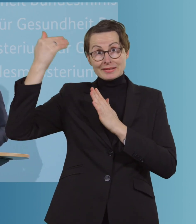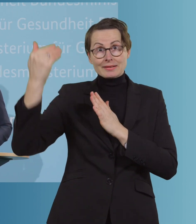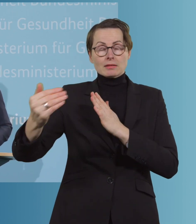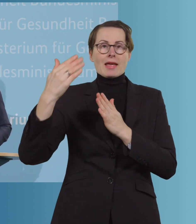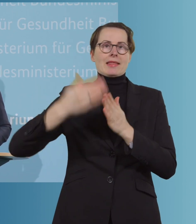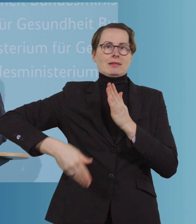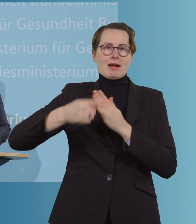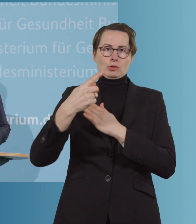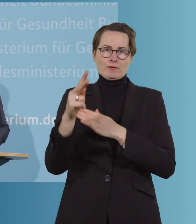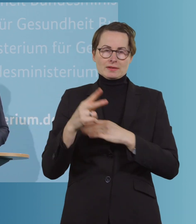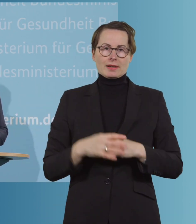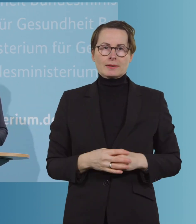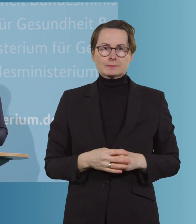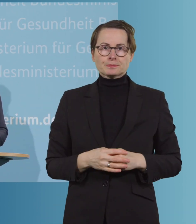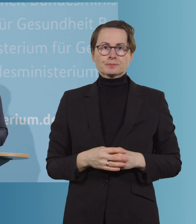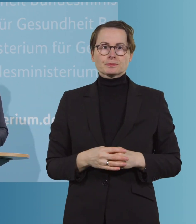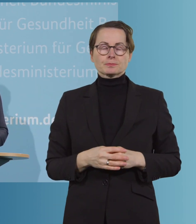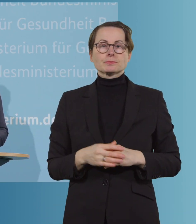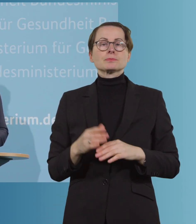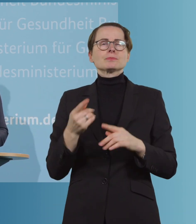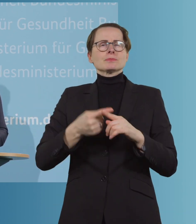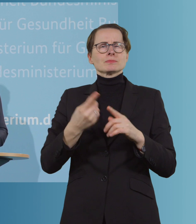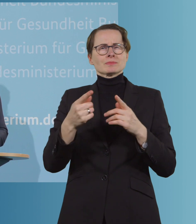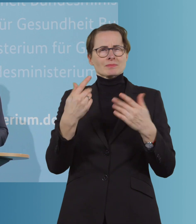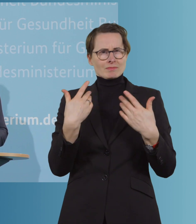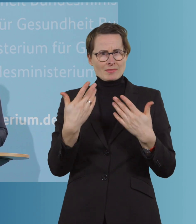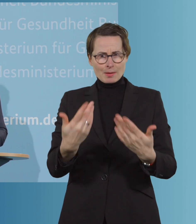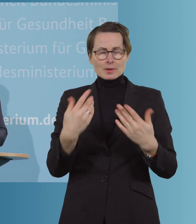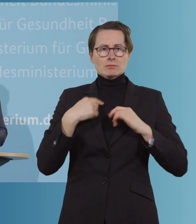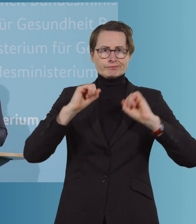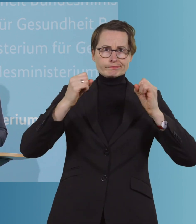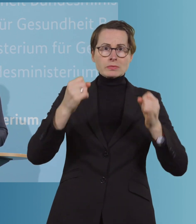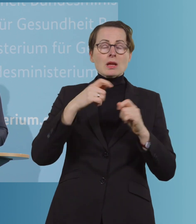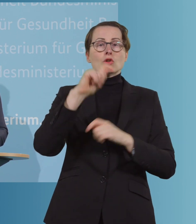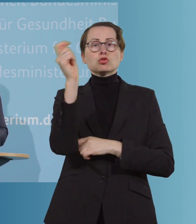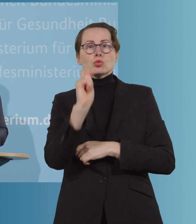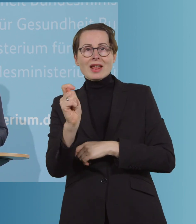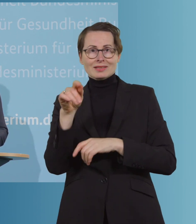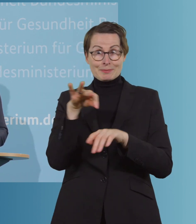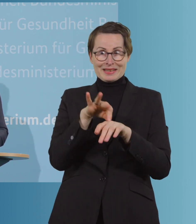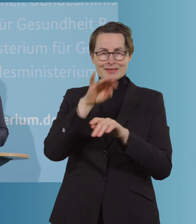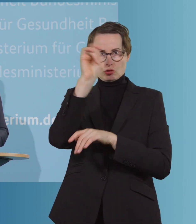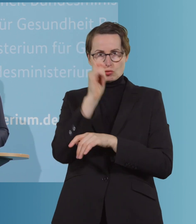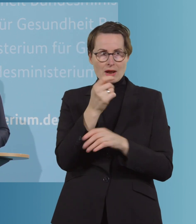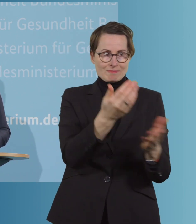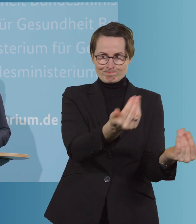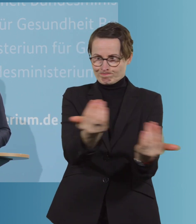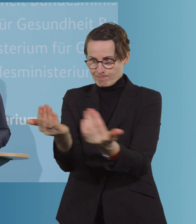Außerdem setzen wir fort, die Initiativen zur Anwerbung von Medizinstudentinnen und Studenten, die im öffentlichen Gesundheitsdienst